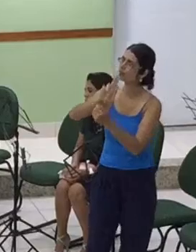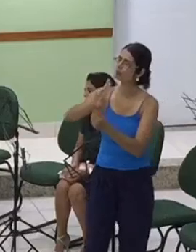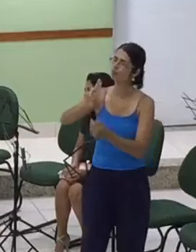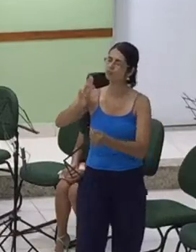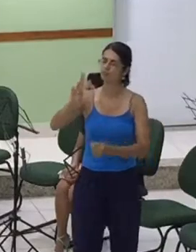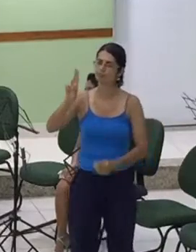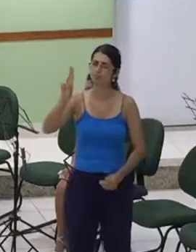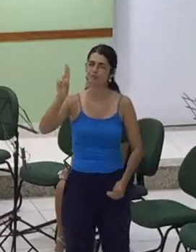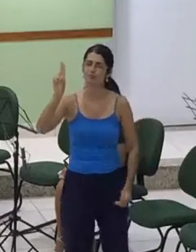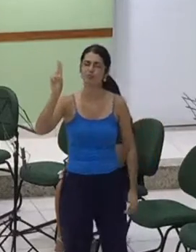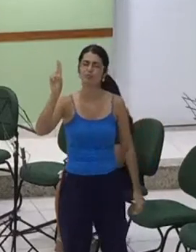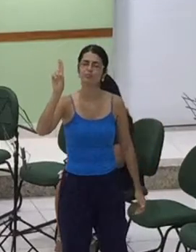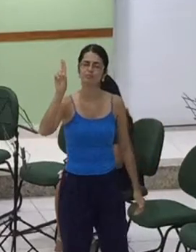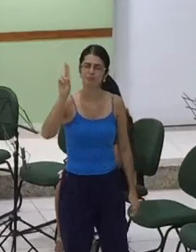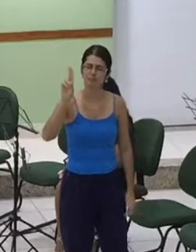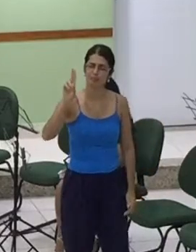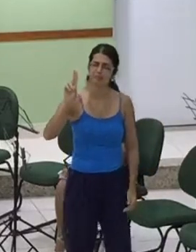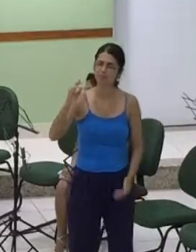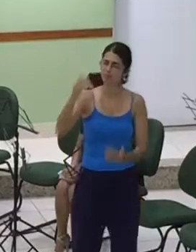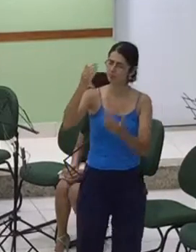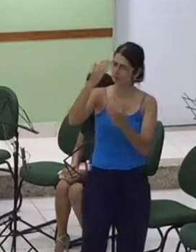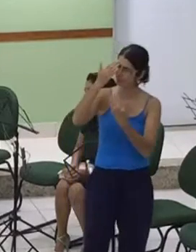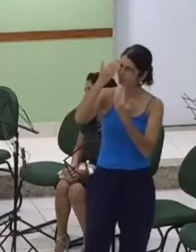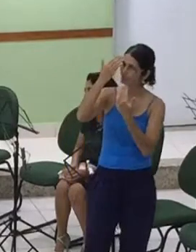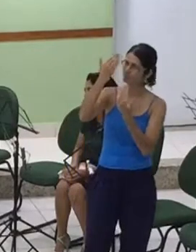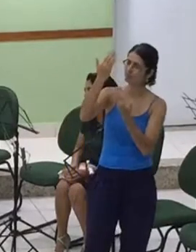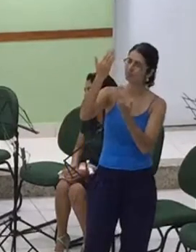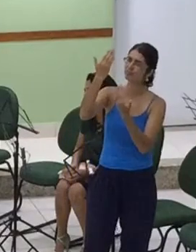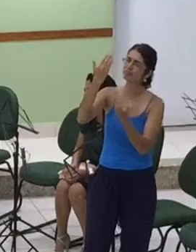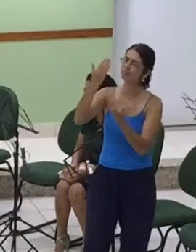eu sou a ti.